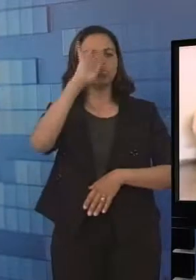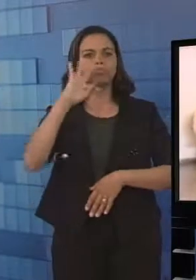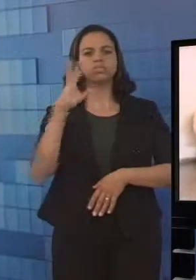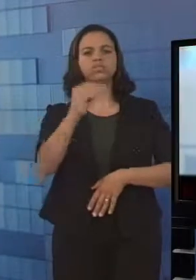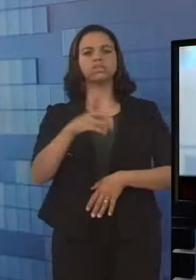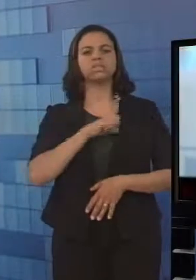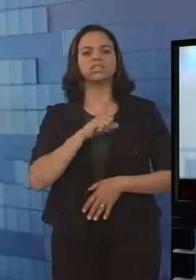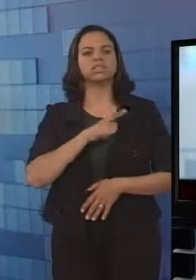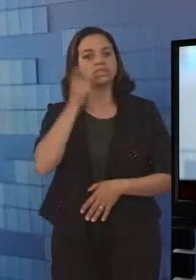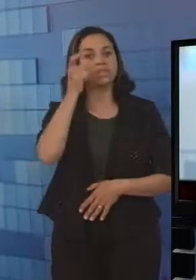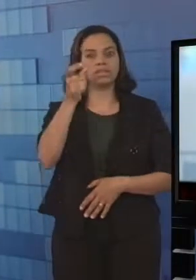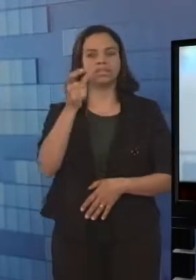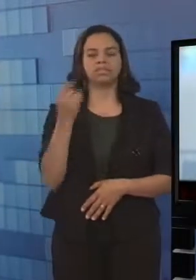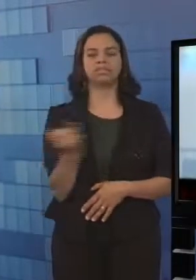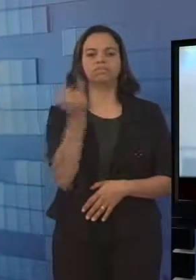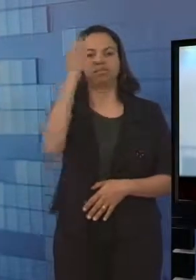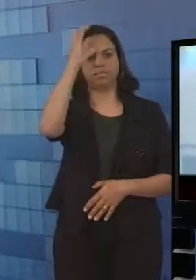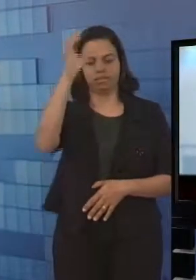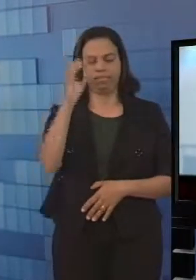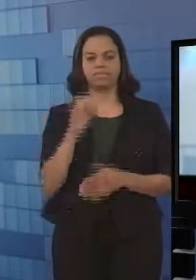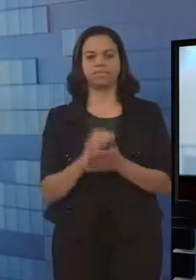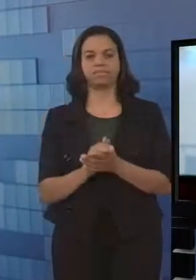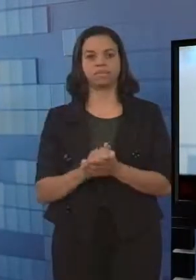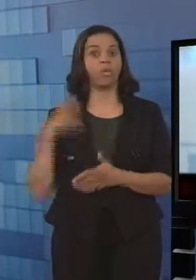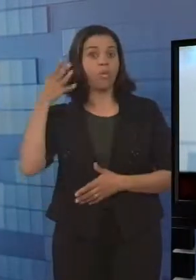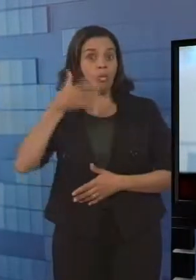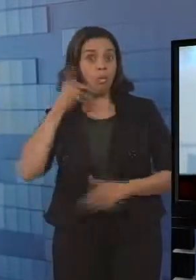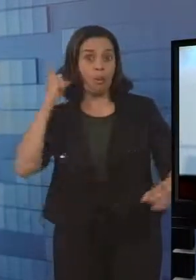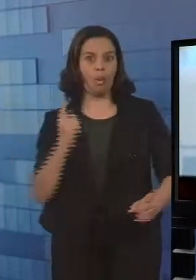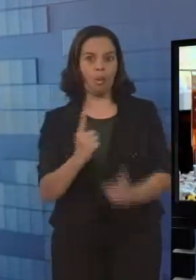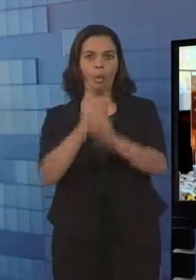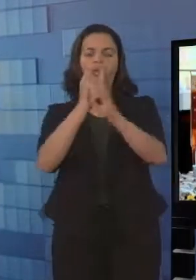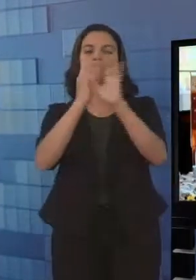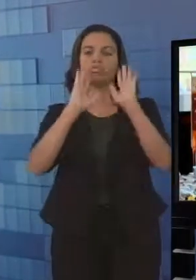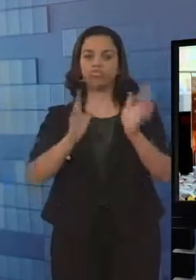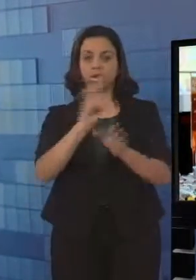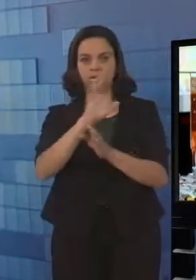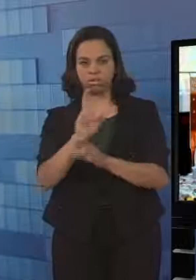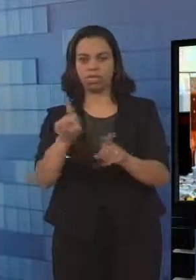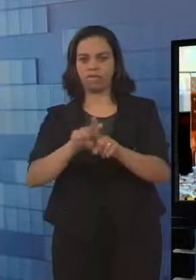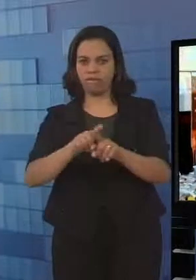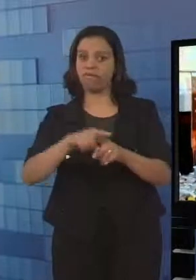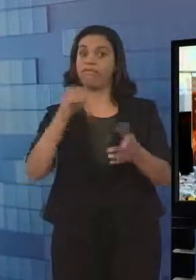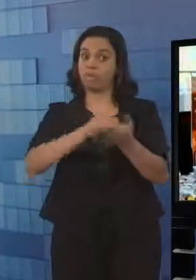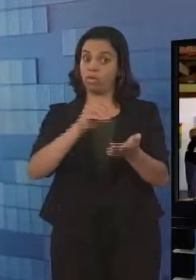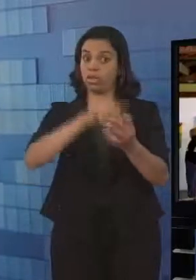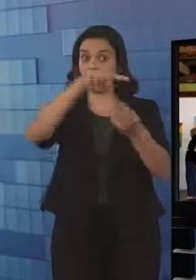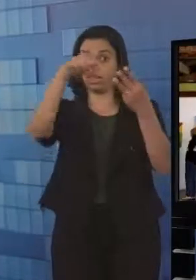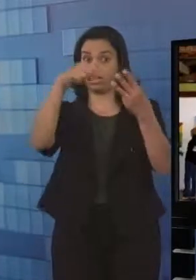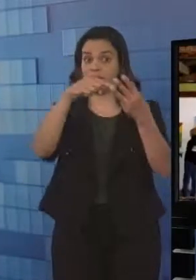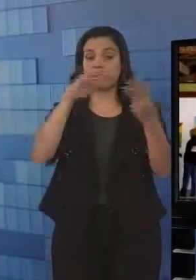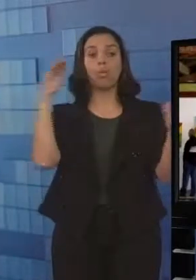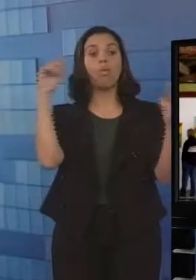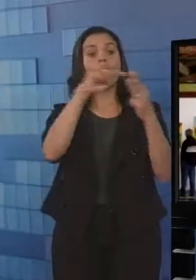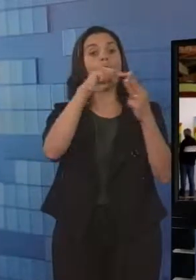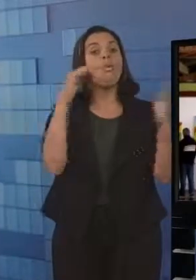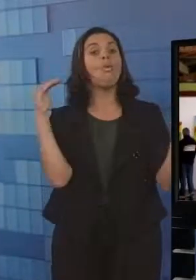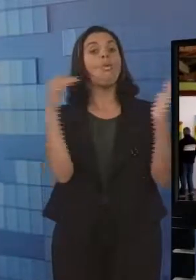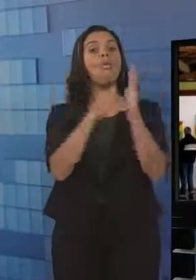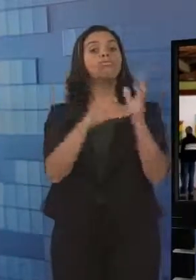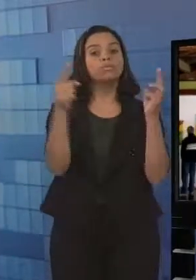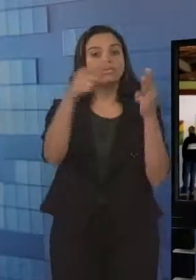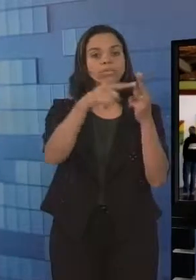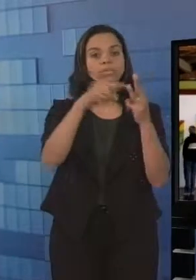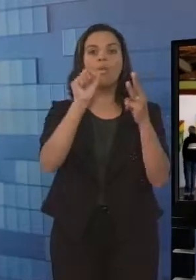pela cultura. Depois desse encontro municipal, serão feitos outros três. O último será o nacional. Cada grupo vai discutir